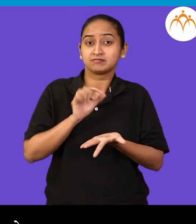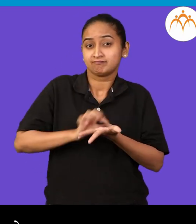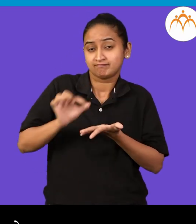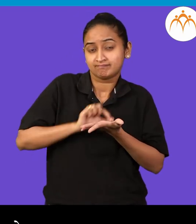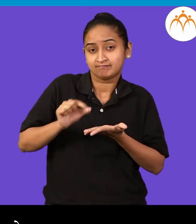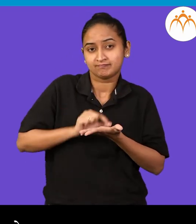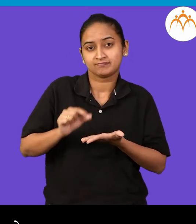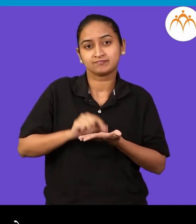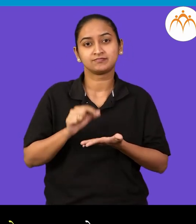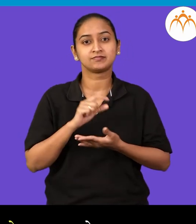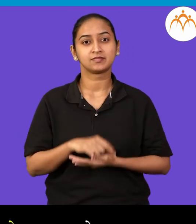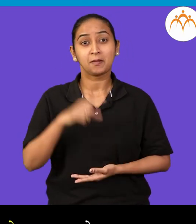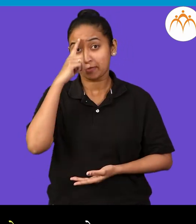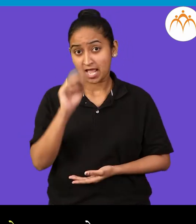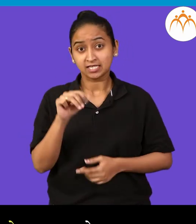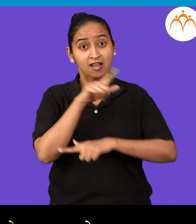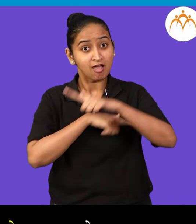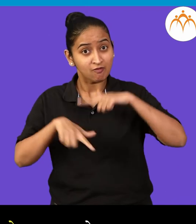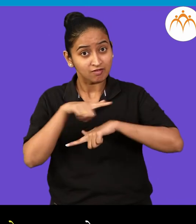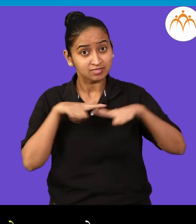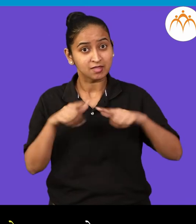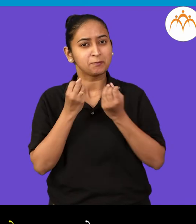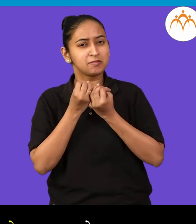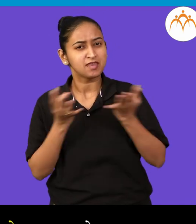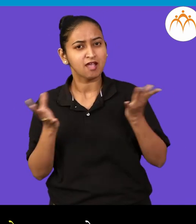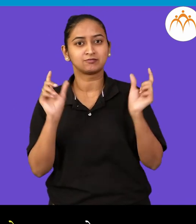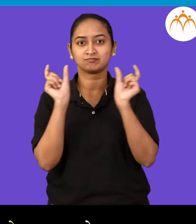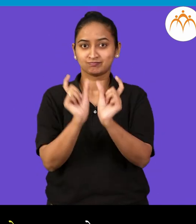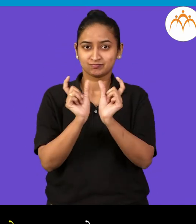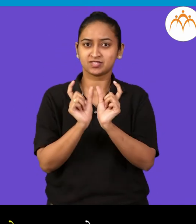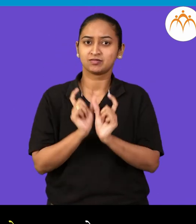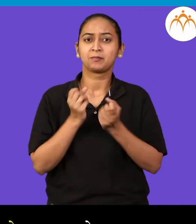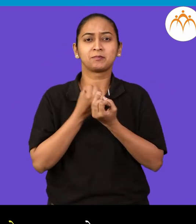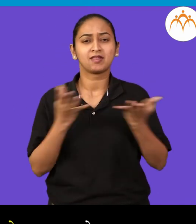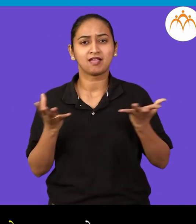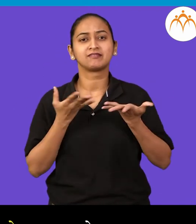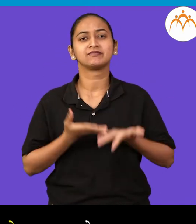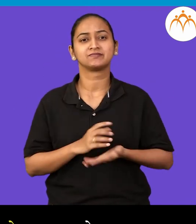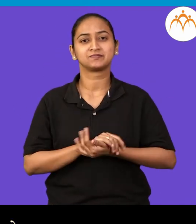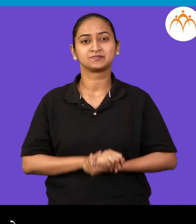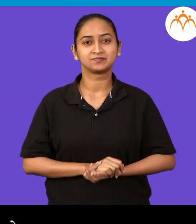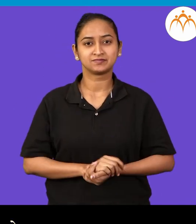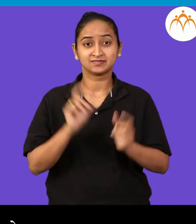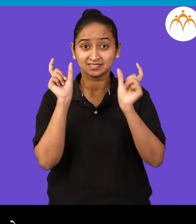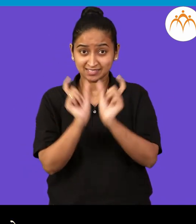मराठी भाषेत, आसे अनेक जोड शब्द आहेत, आसे जोड शब्द